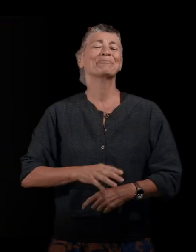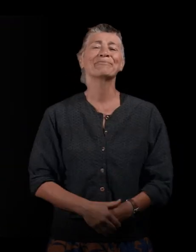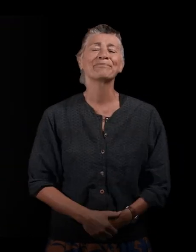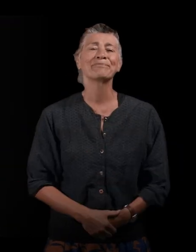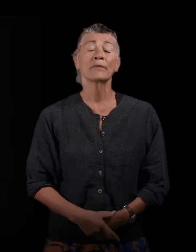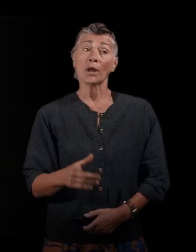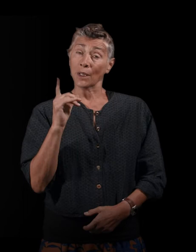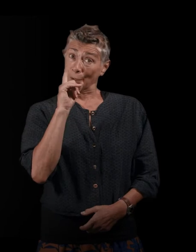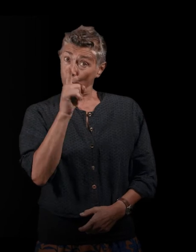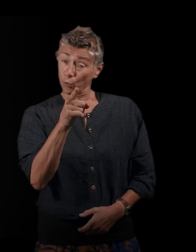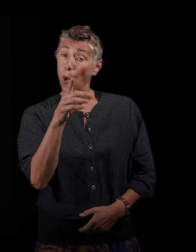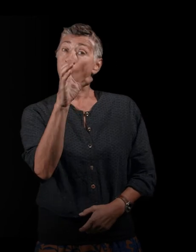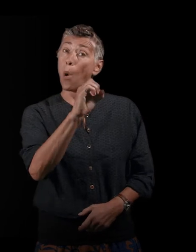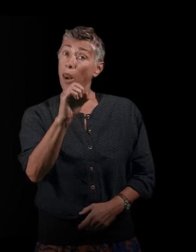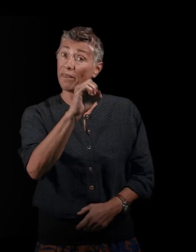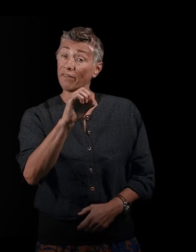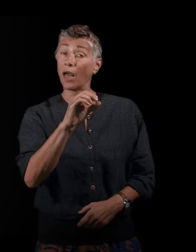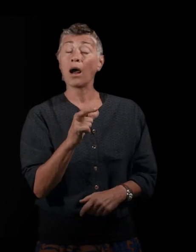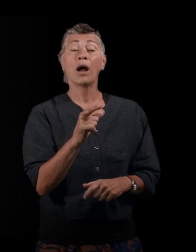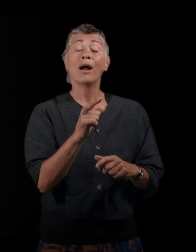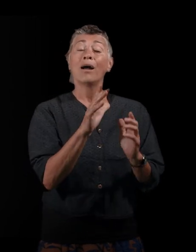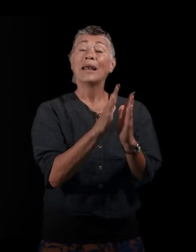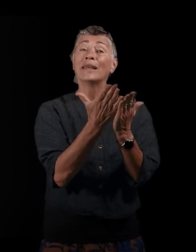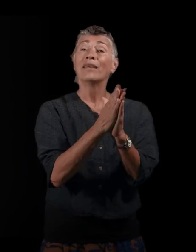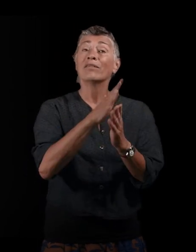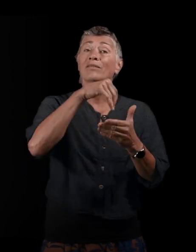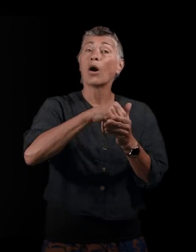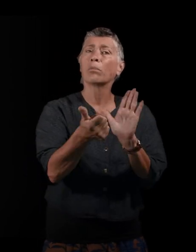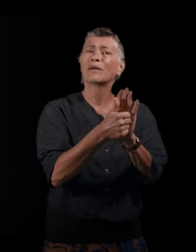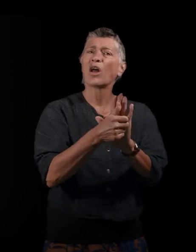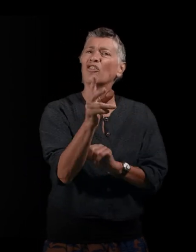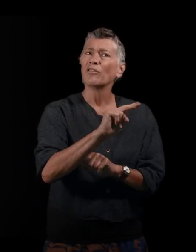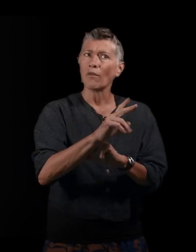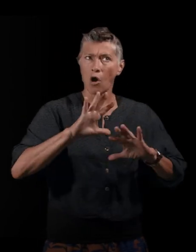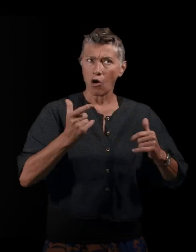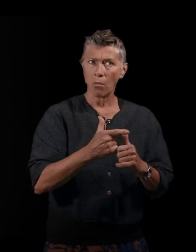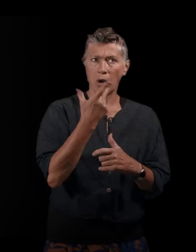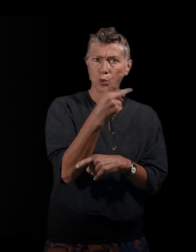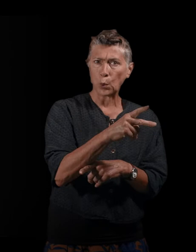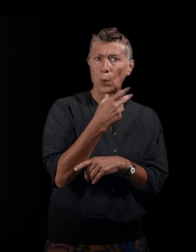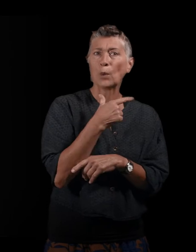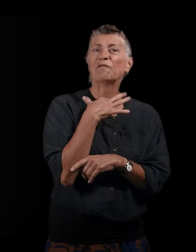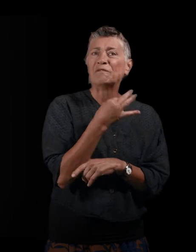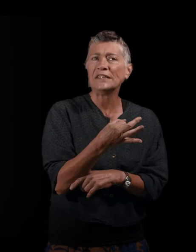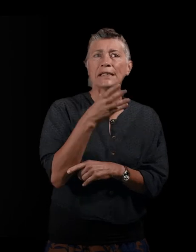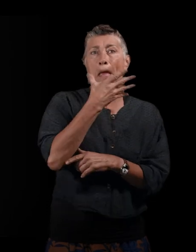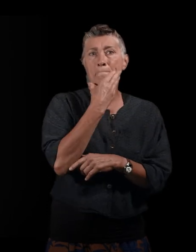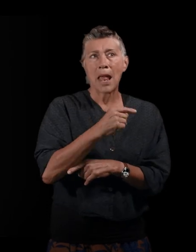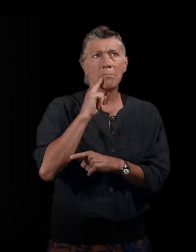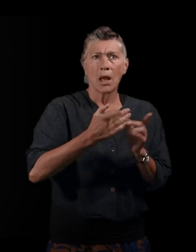Olivia, vous décrivez comment Viviane va affronter seule, avec ses deux fils et sa belle-mère, l'éla, l'exode et l'arrivée dans la région de Toulouse.